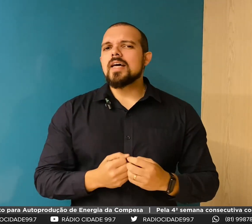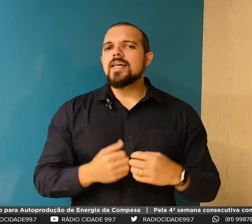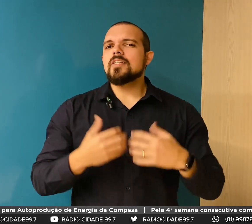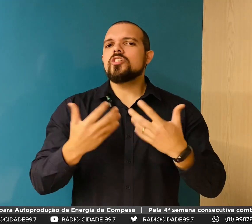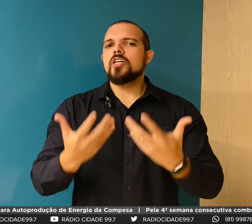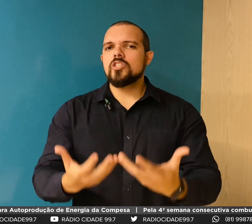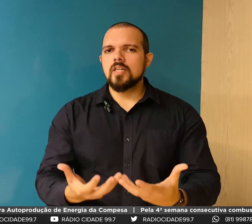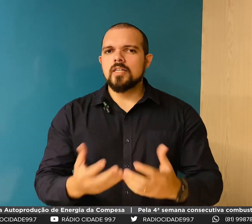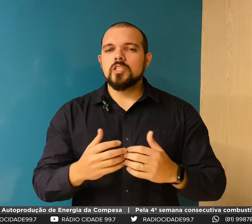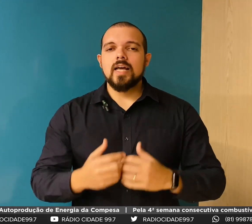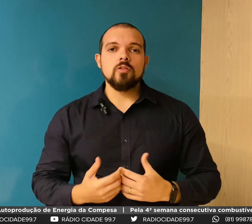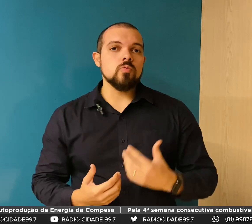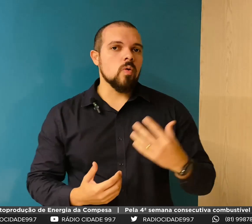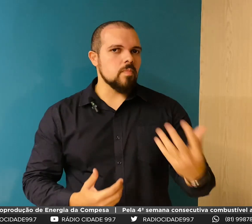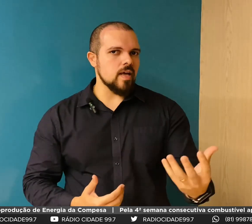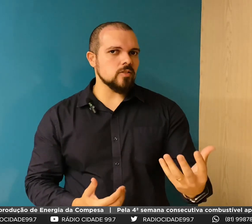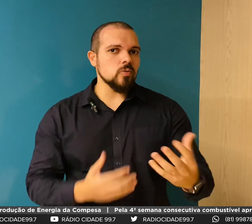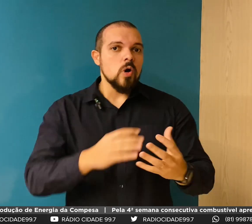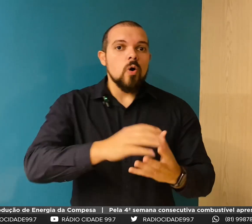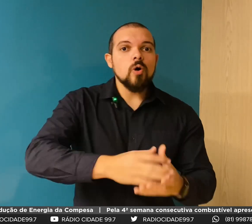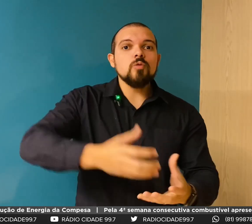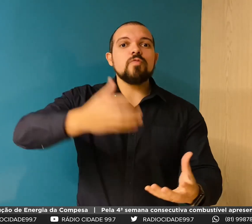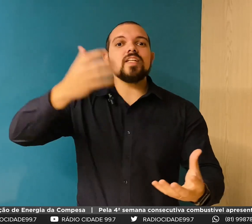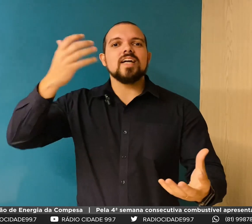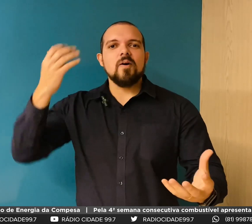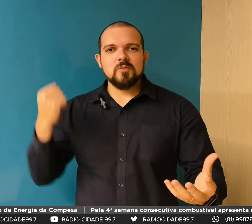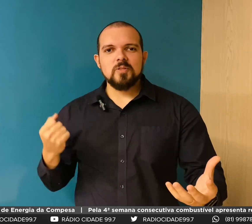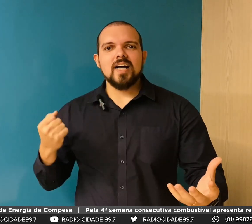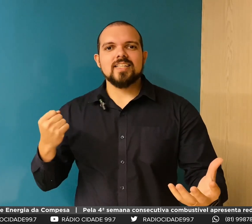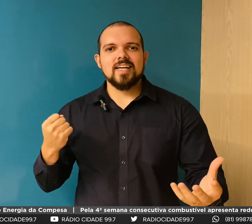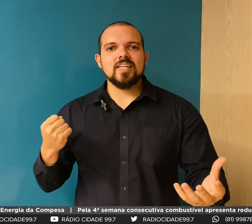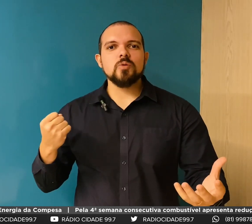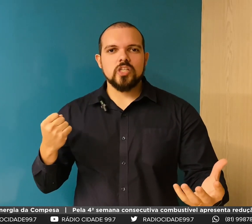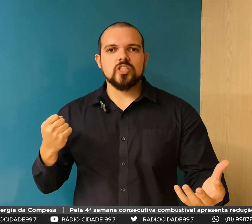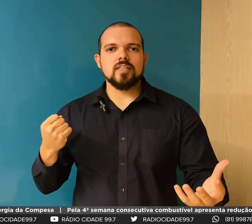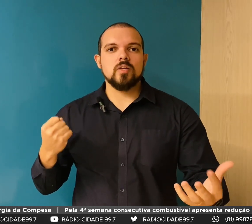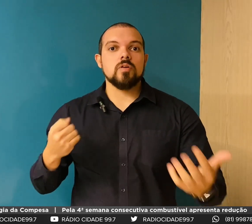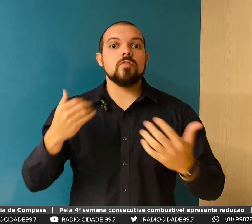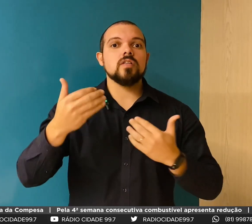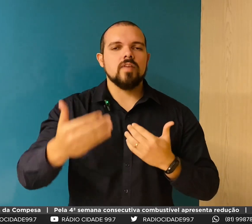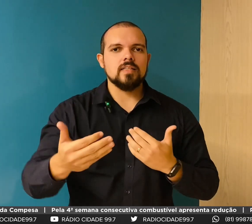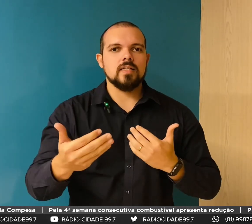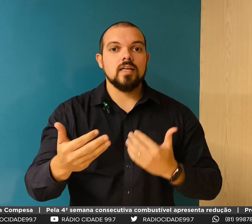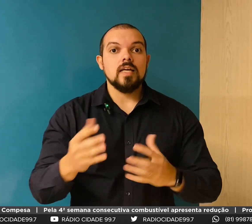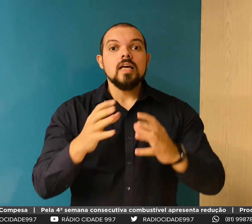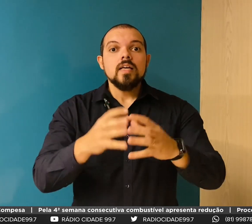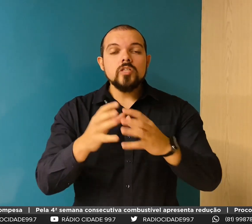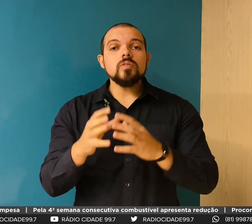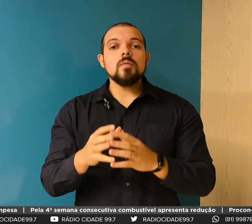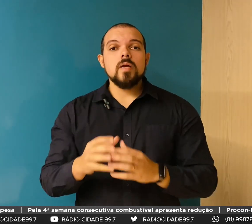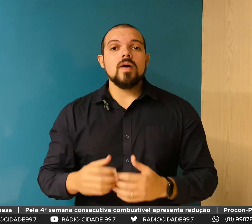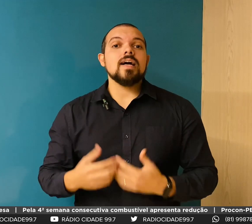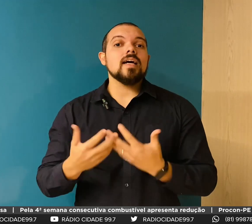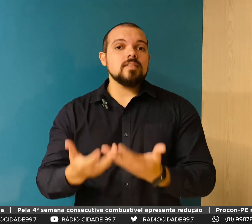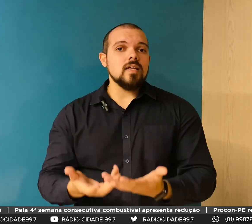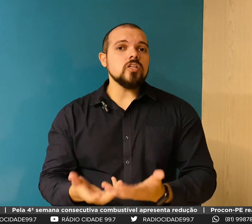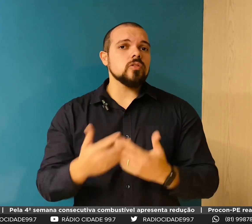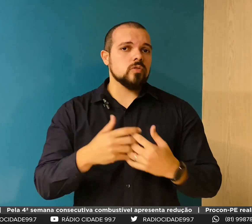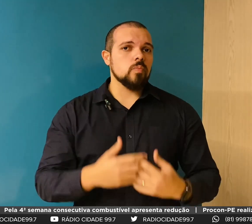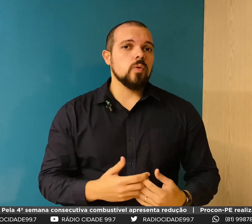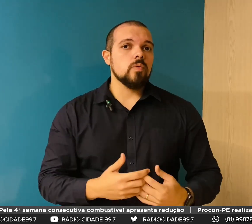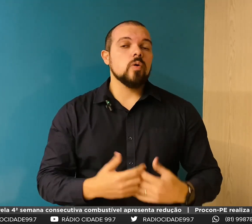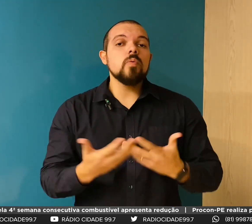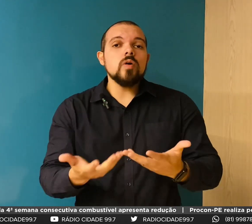Agora, essa gestante é no começo ou no final da sua gestação que você vai atender? Isso também é uma